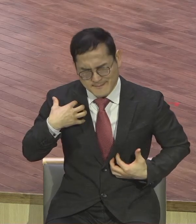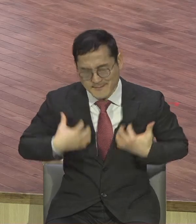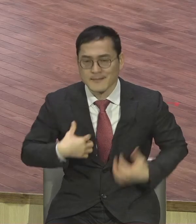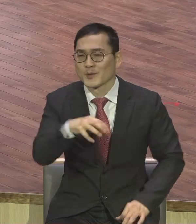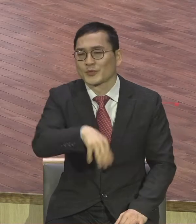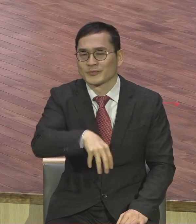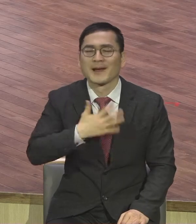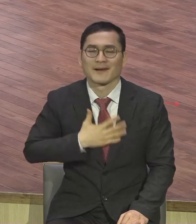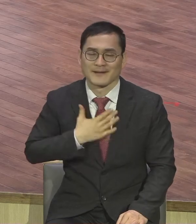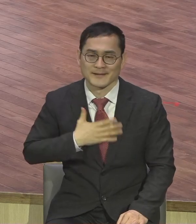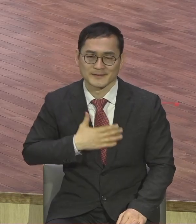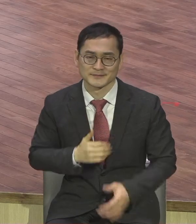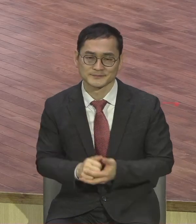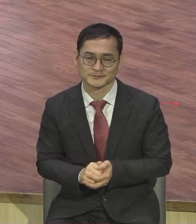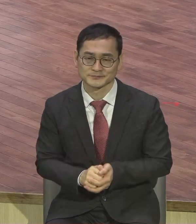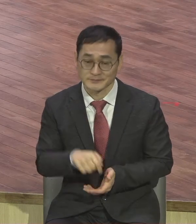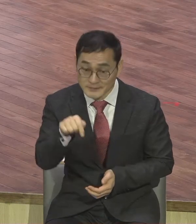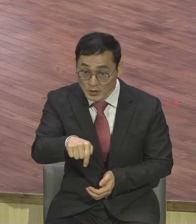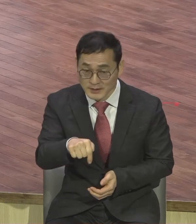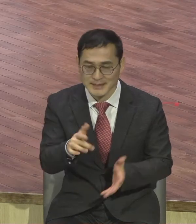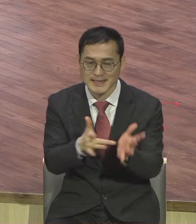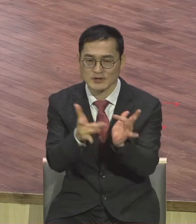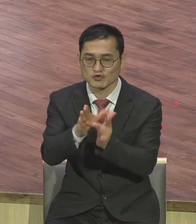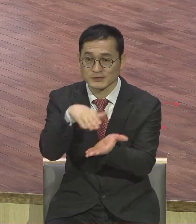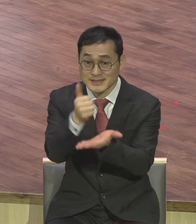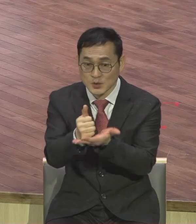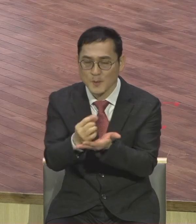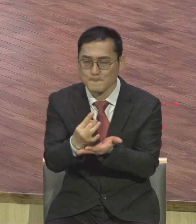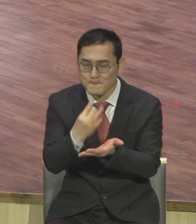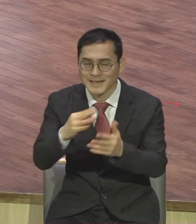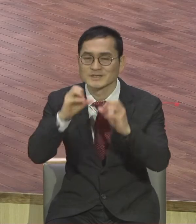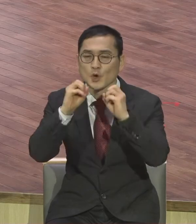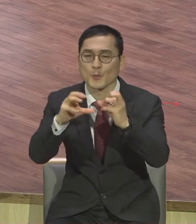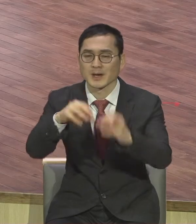유일성을 선포하는 현장이기 때문에 그래서 최고라는 거요